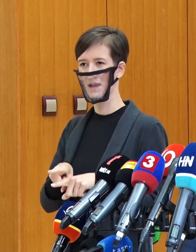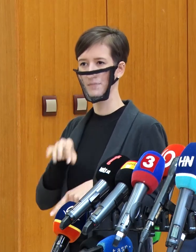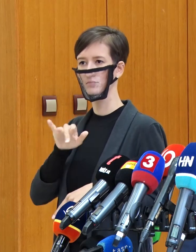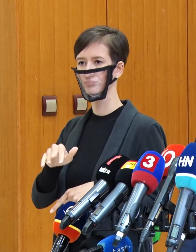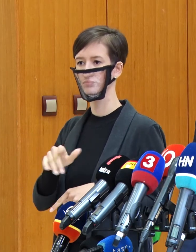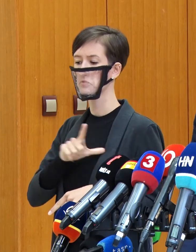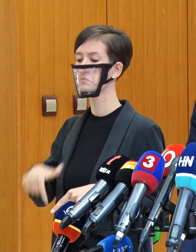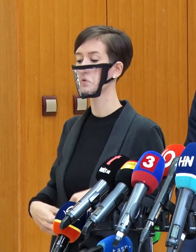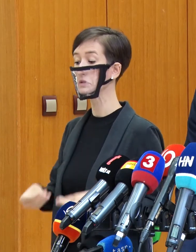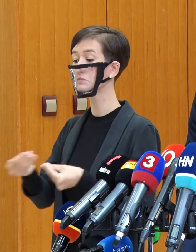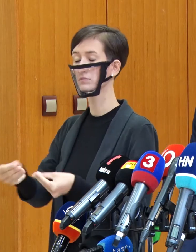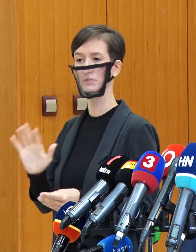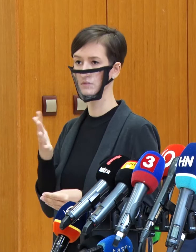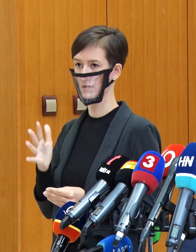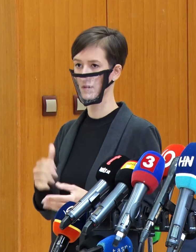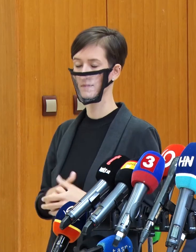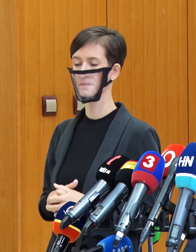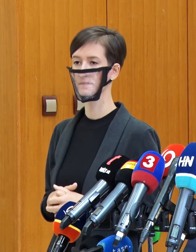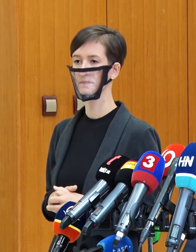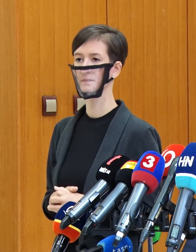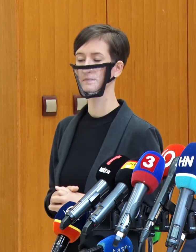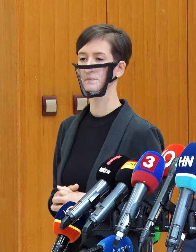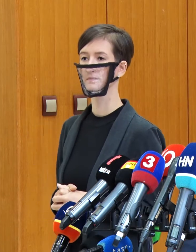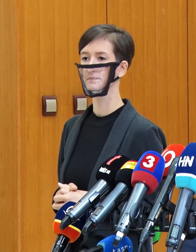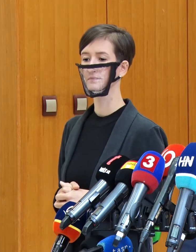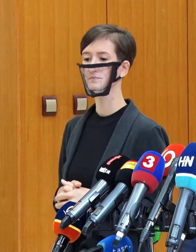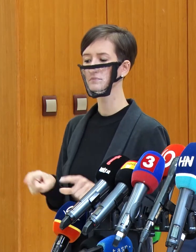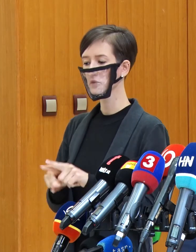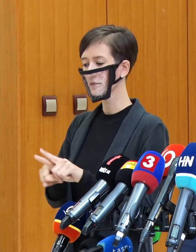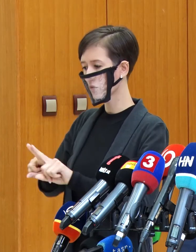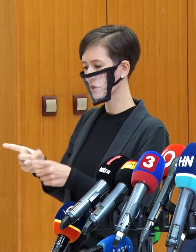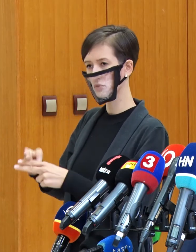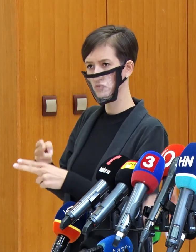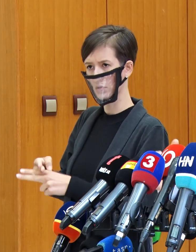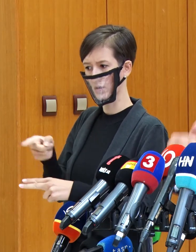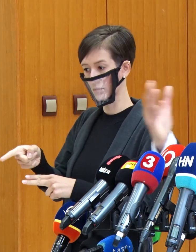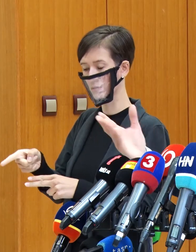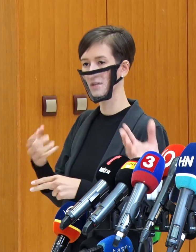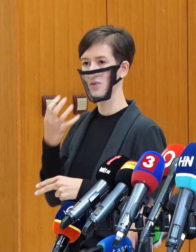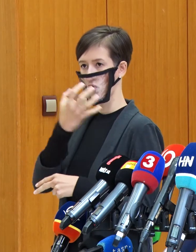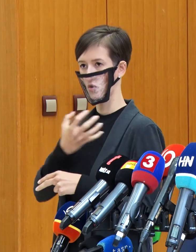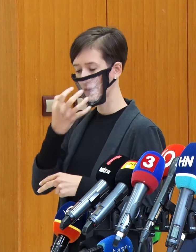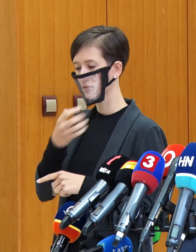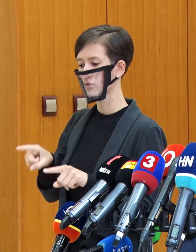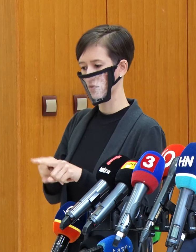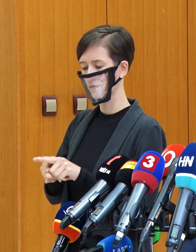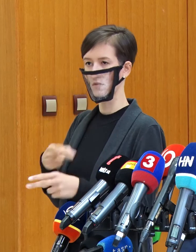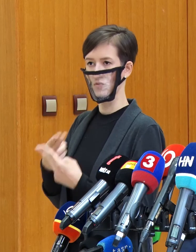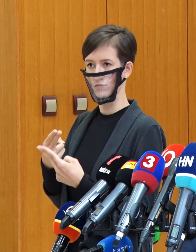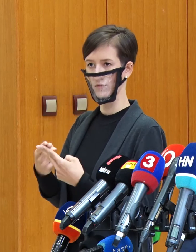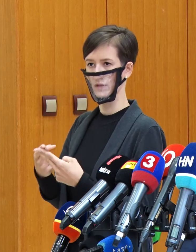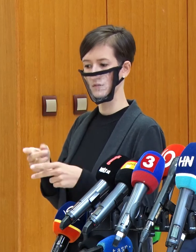mohli vrátiť. Ostatné krajiny z tých, ktoré už takto reagovali, je to Chorvátsko, čo je akoby ďalšie kusko,